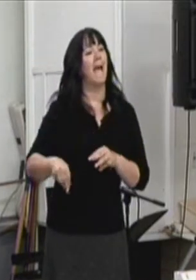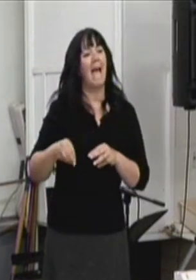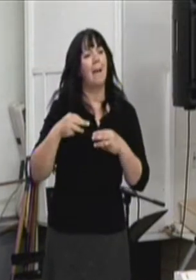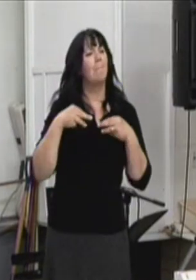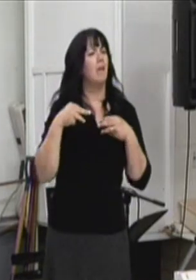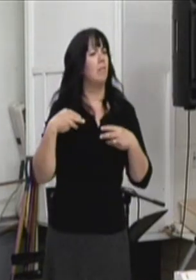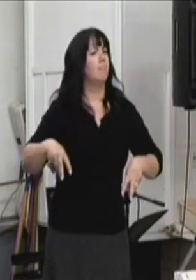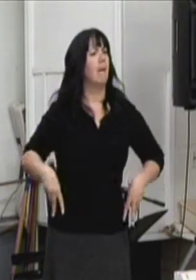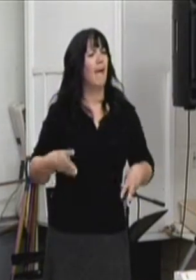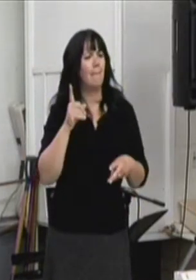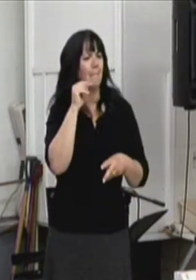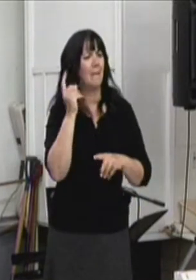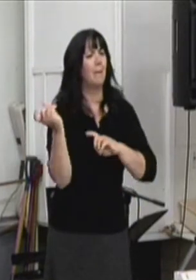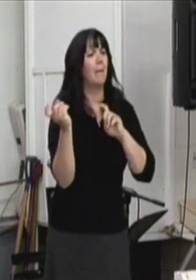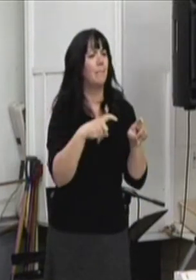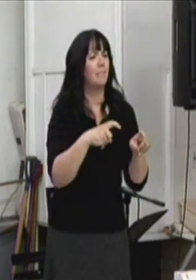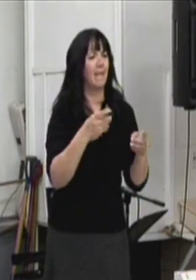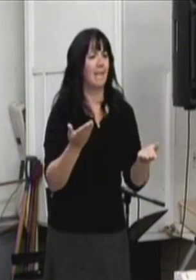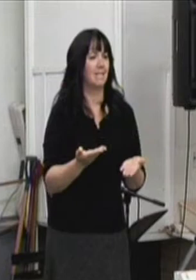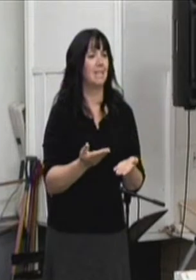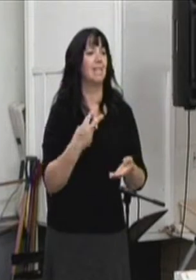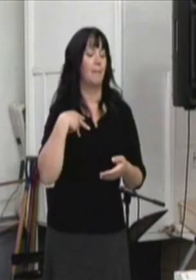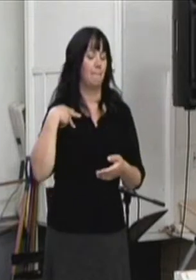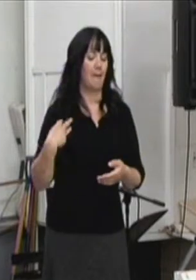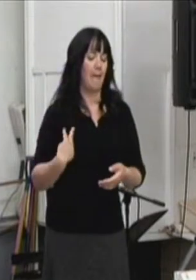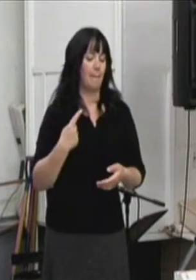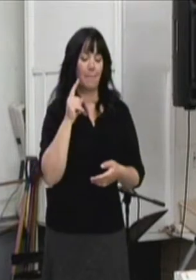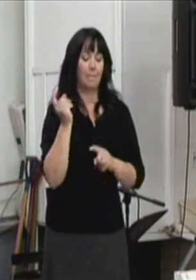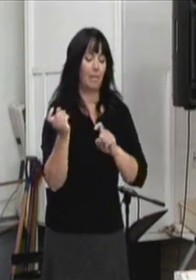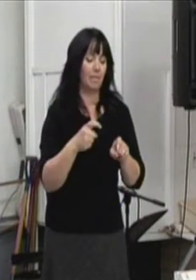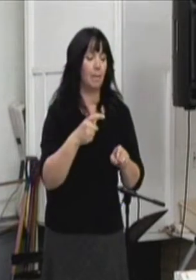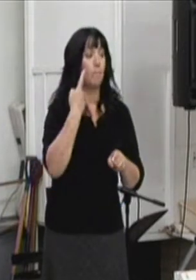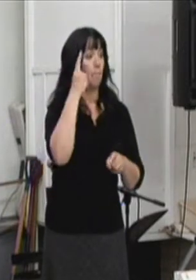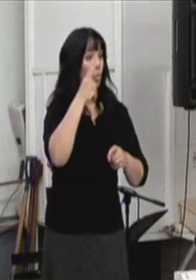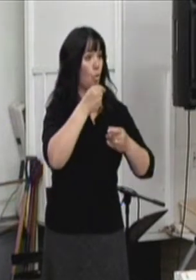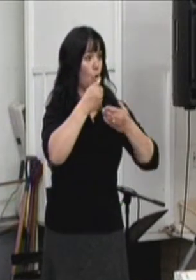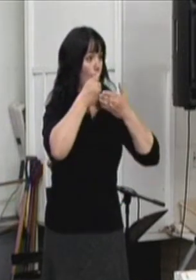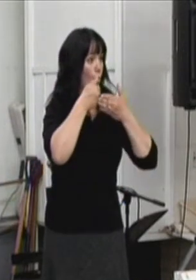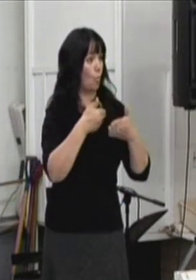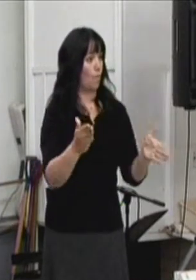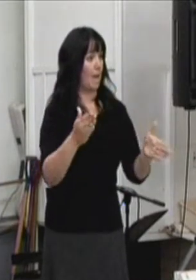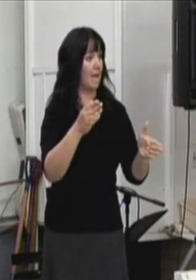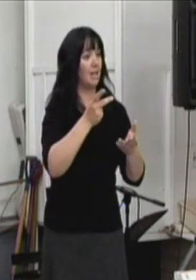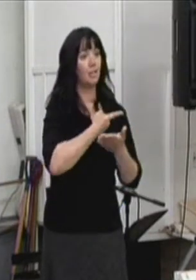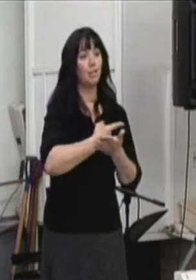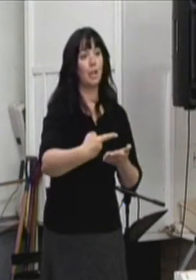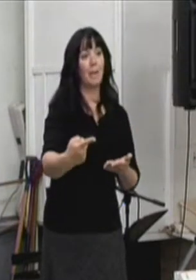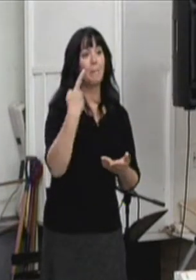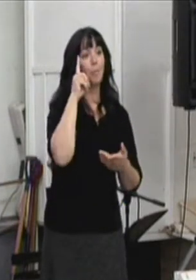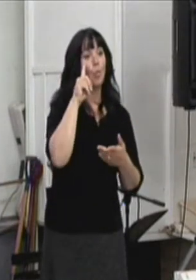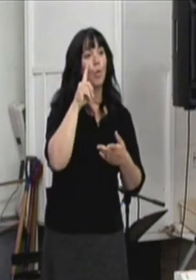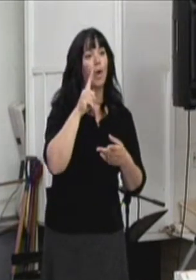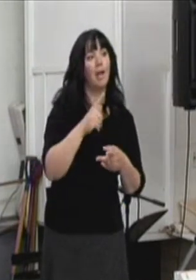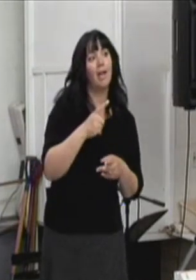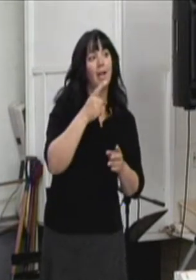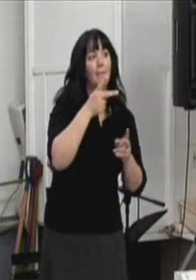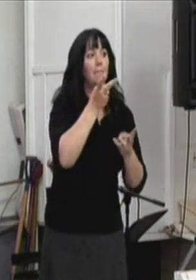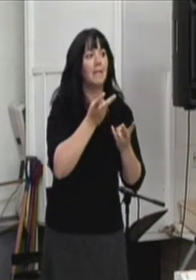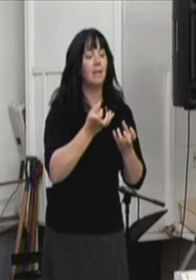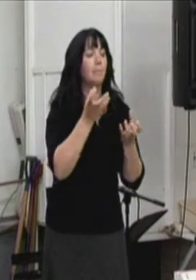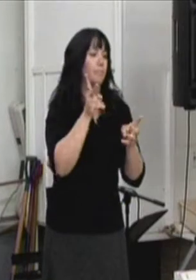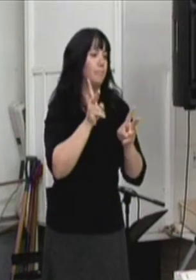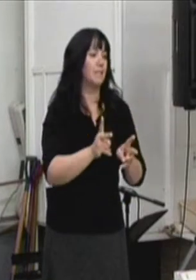malheureusement ne peut pas être ici aujourd'hui. D'avoir le lancement provincial de la semaine de la sensibilisation